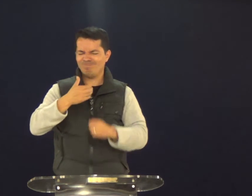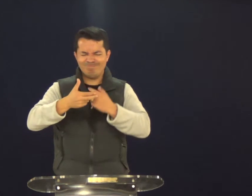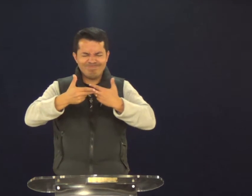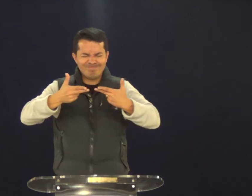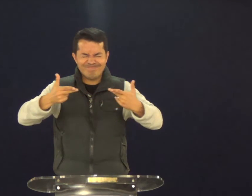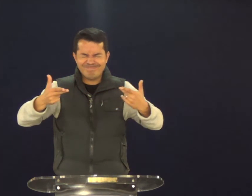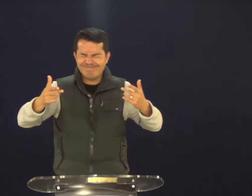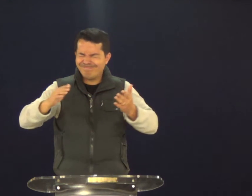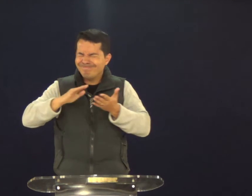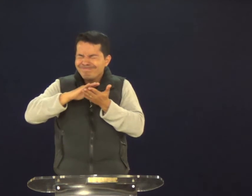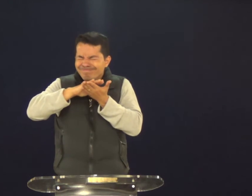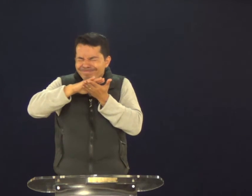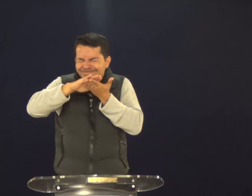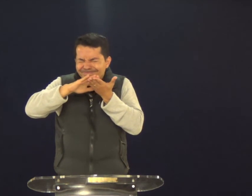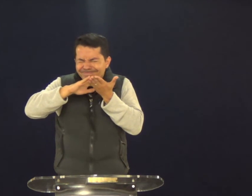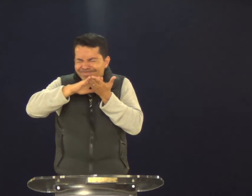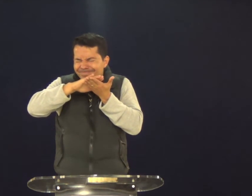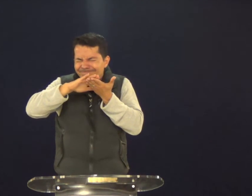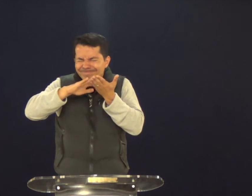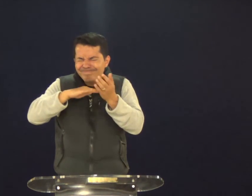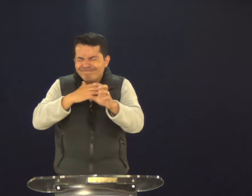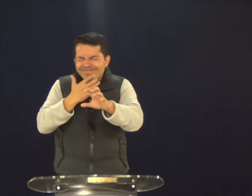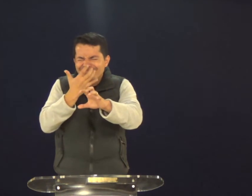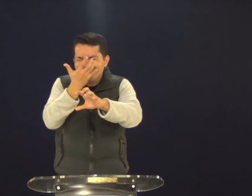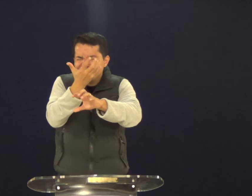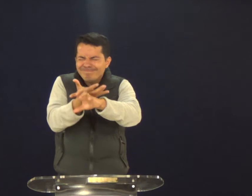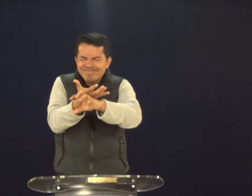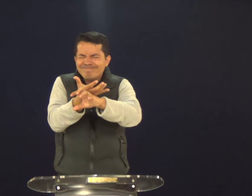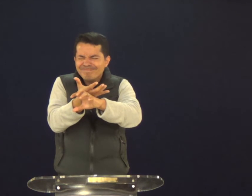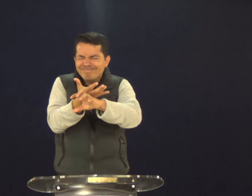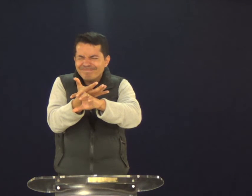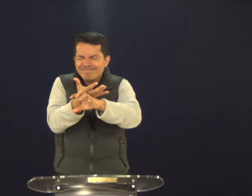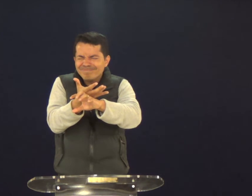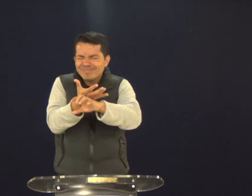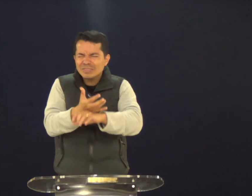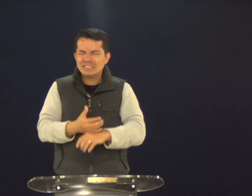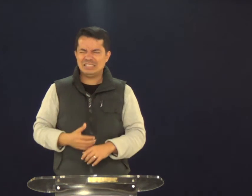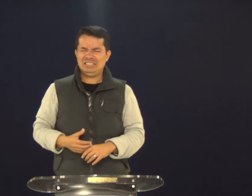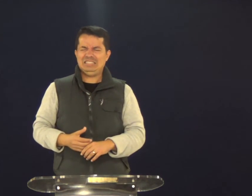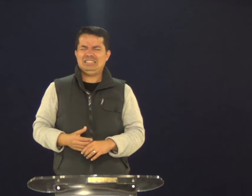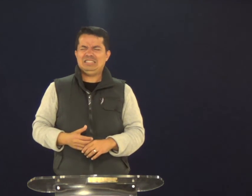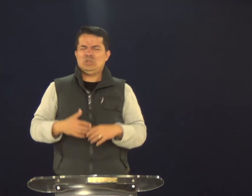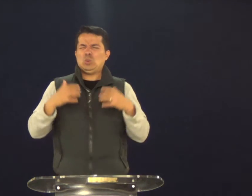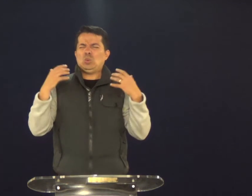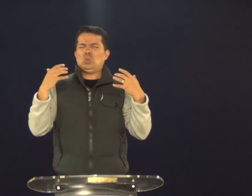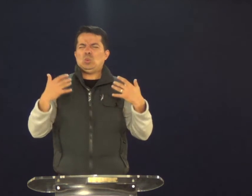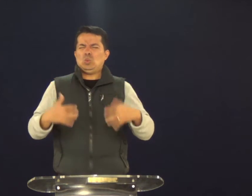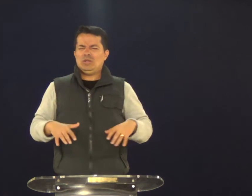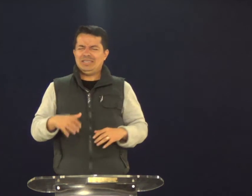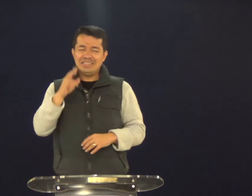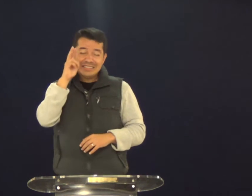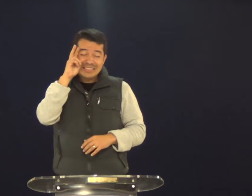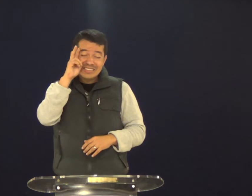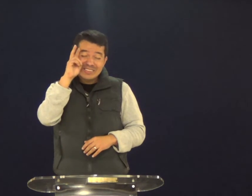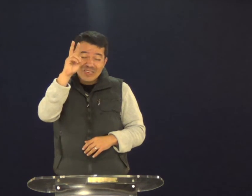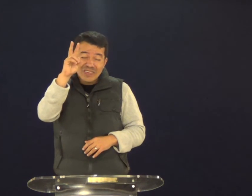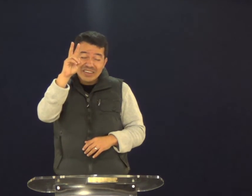vazias. Não há fruto nelas, nada se encontra. Como isso é